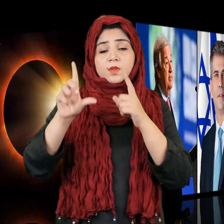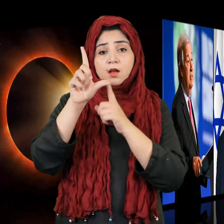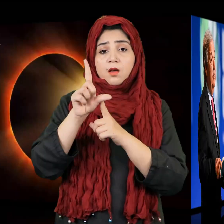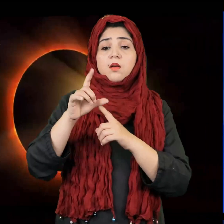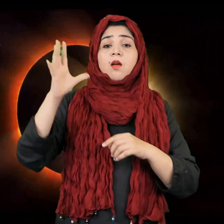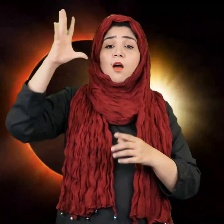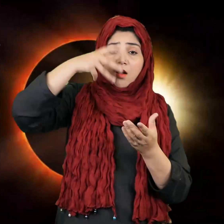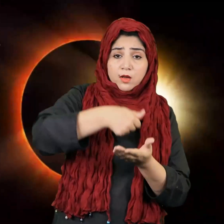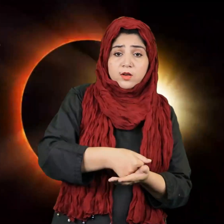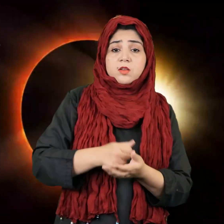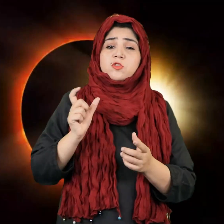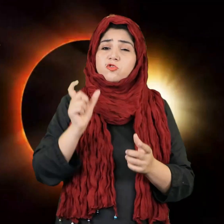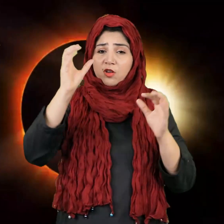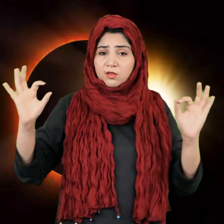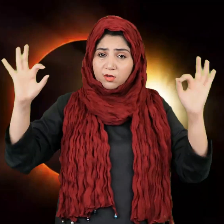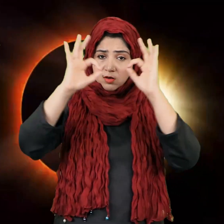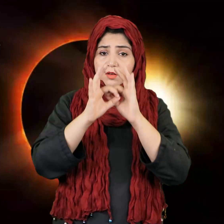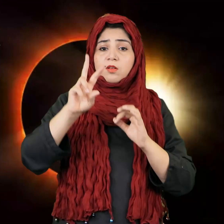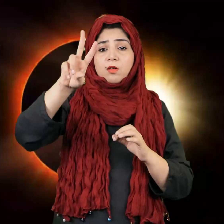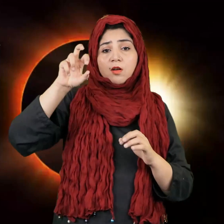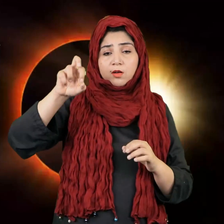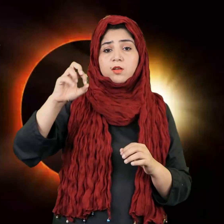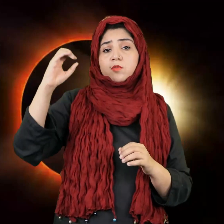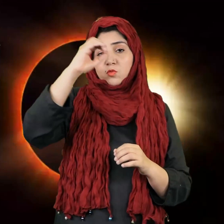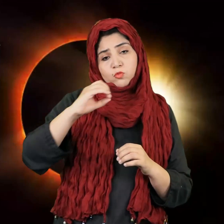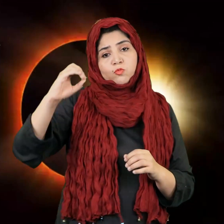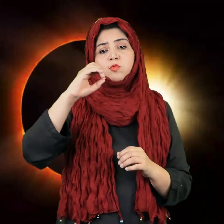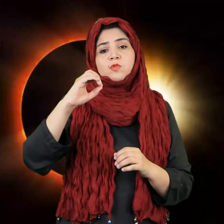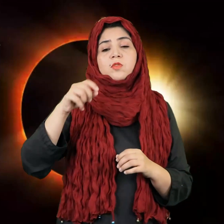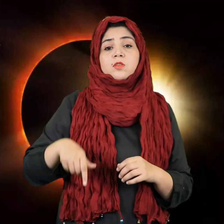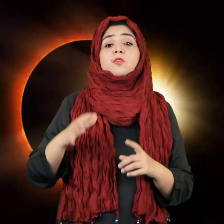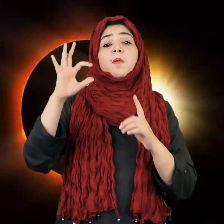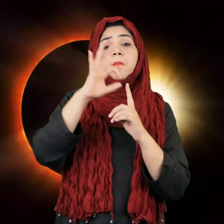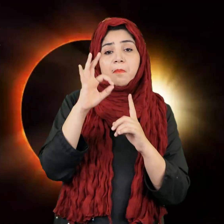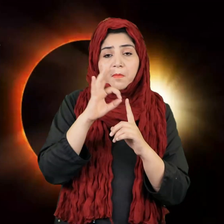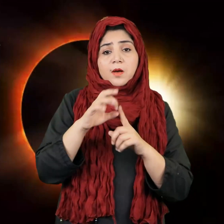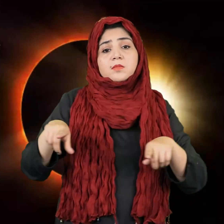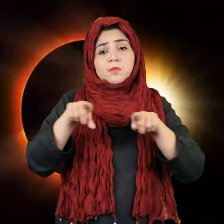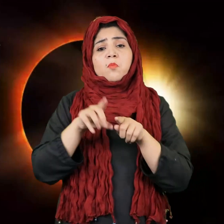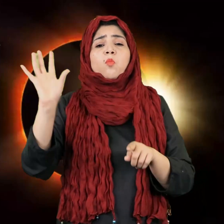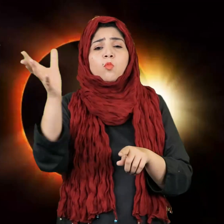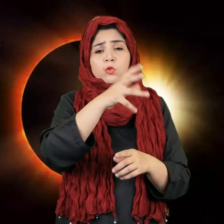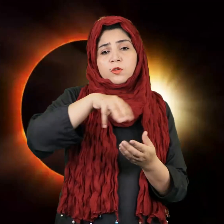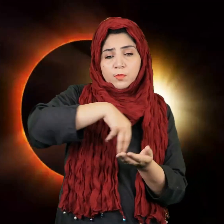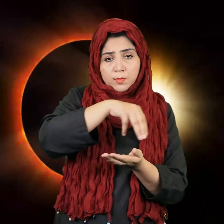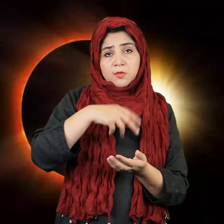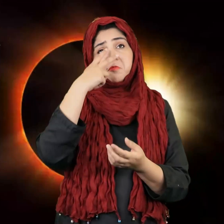साल का आफ़ी चानगिरन 28 अक्टूबर को होगा जो पाकिस्तान समेंद मुक्तलिप मुमालिक में देखा जा सकेगा